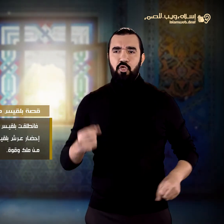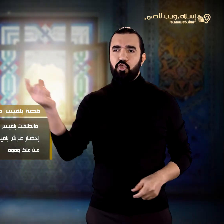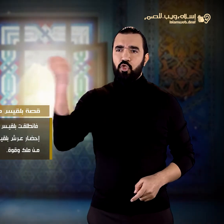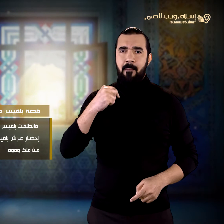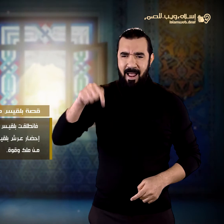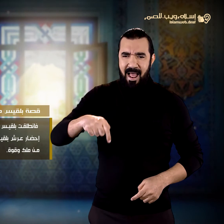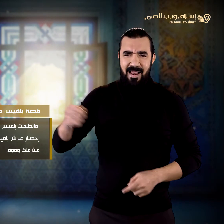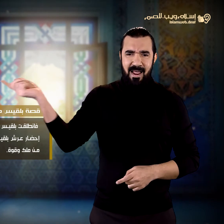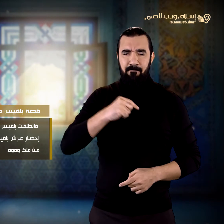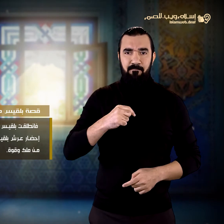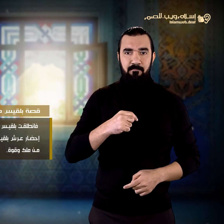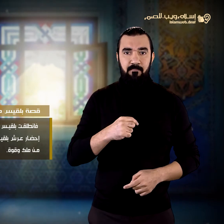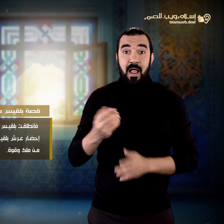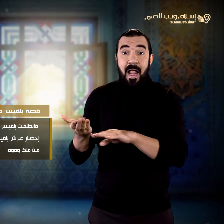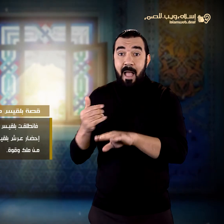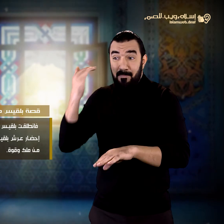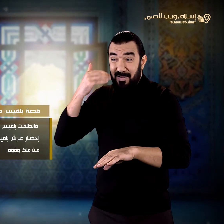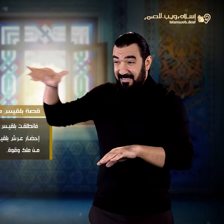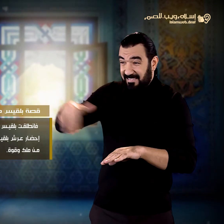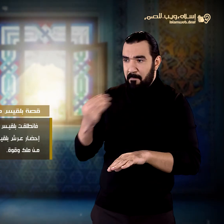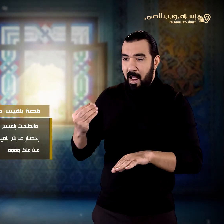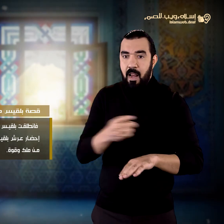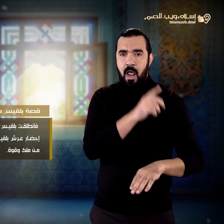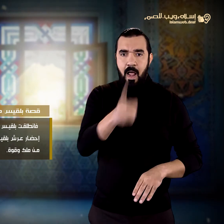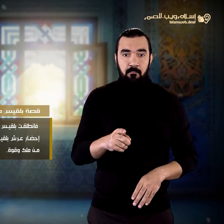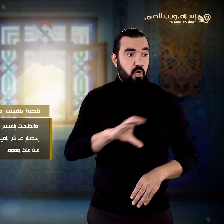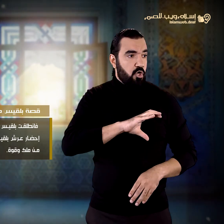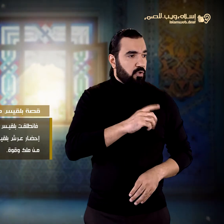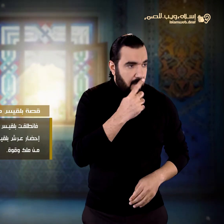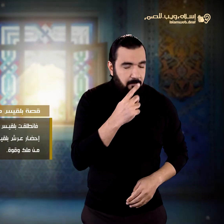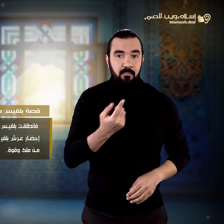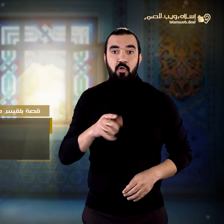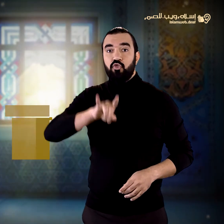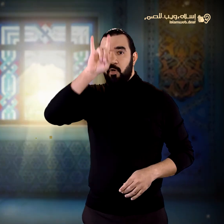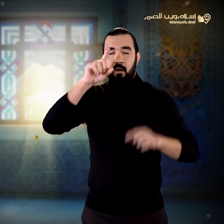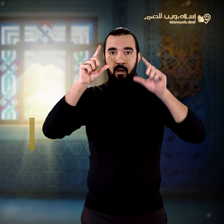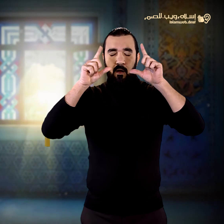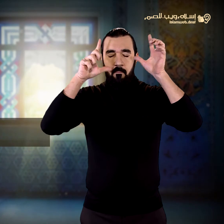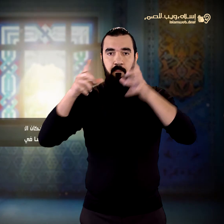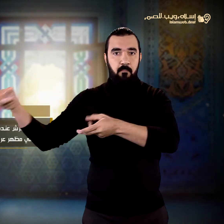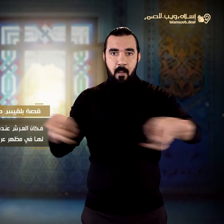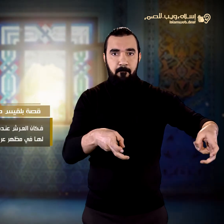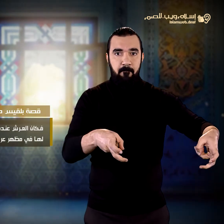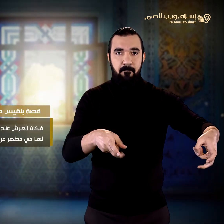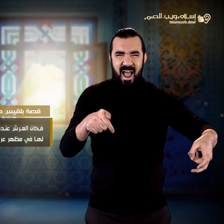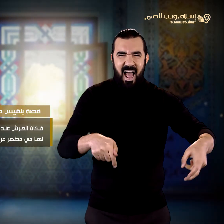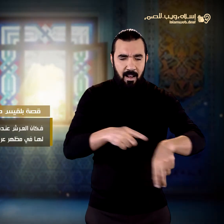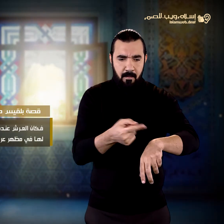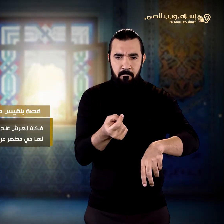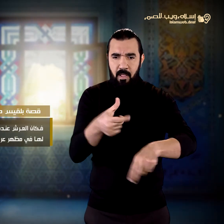أعطاه الله من ملك وقوة فكان العرش عنده في لمحة عين